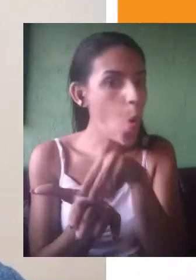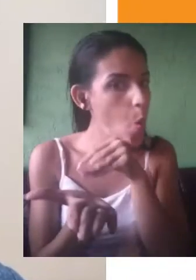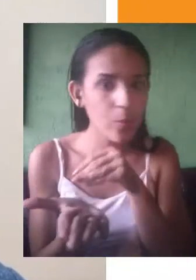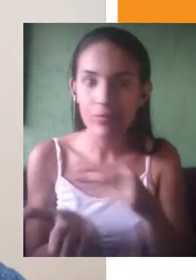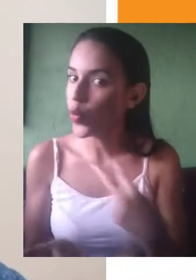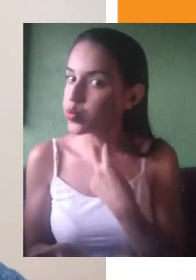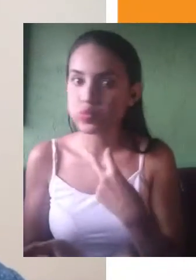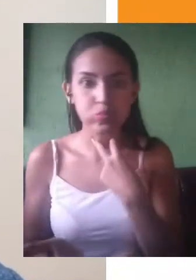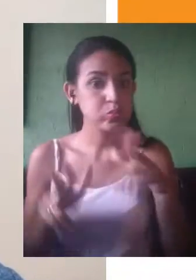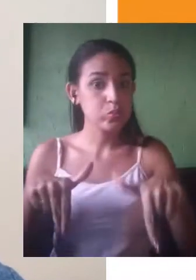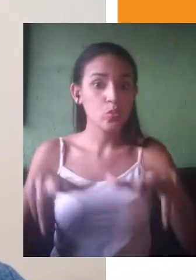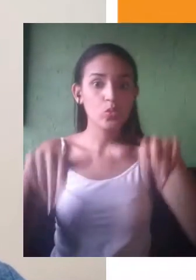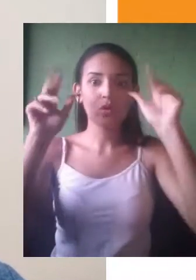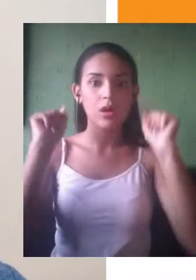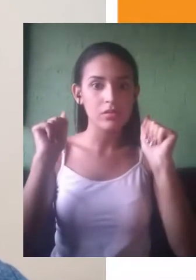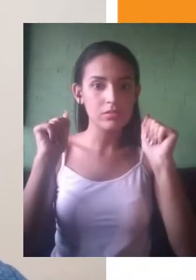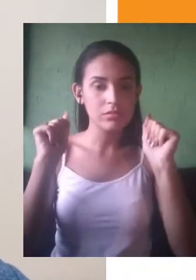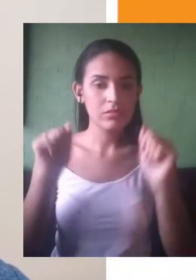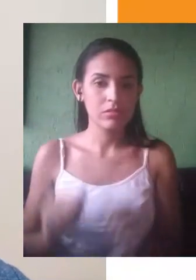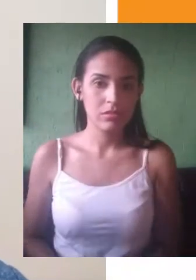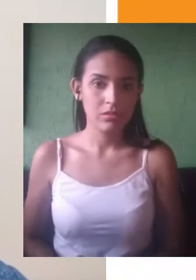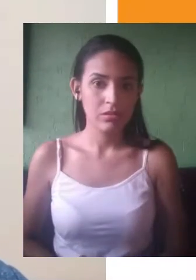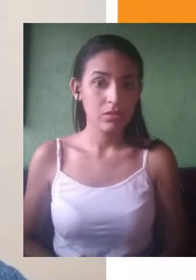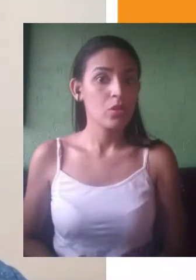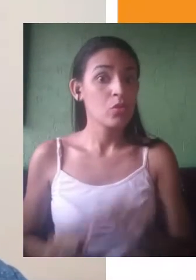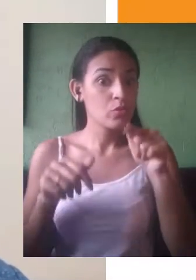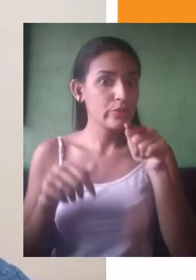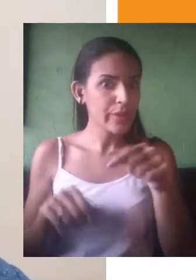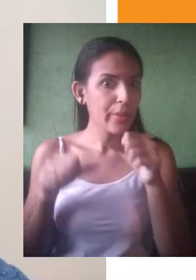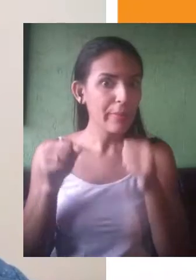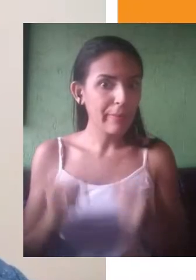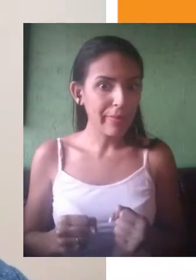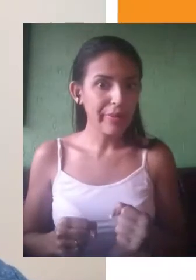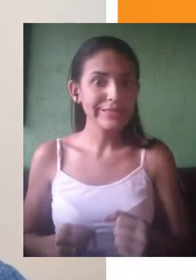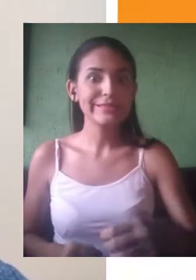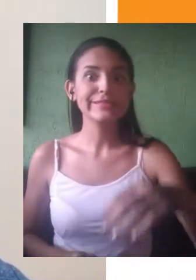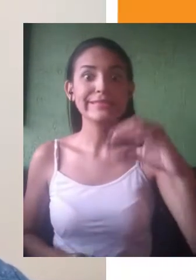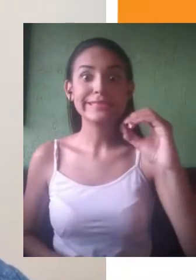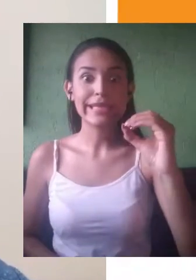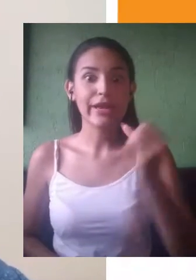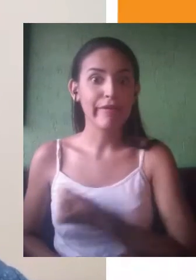motivadores, de jeito nenhum. Porque isso inclusive pode levar a nota zero. Depois, não se deve copiar trechos,